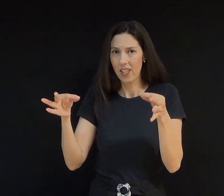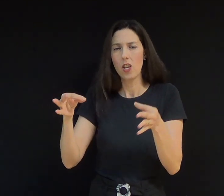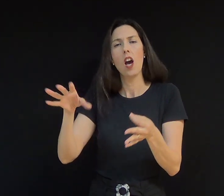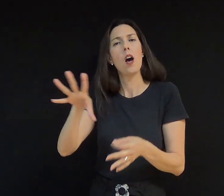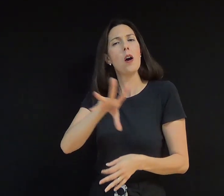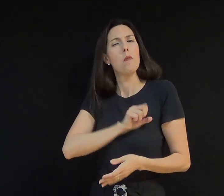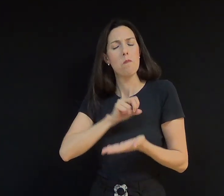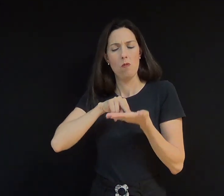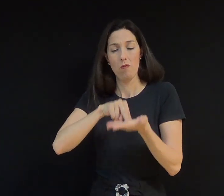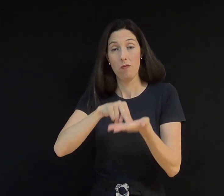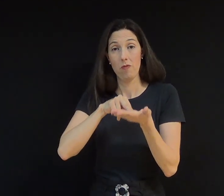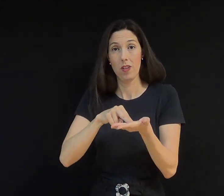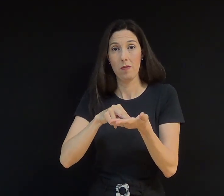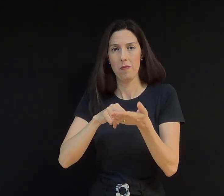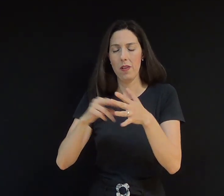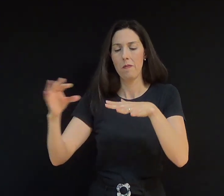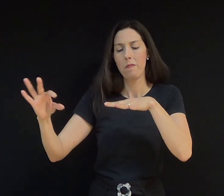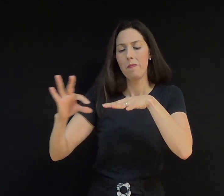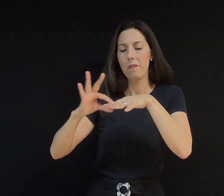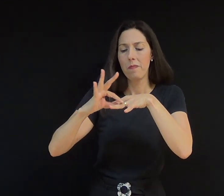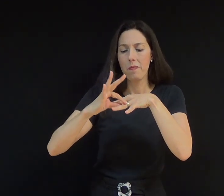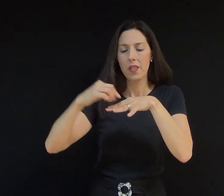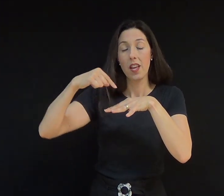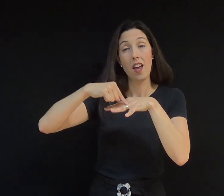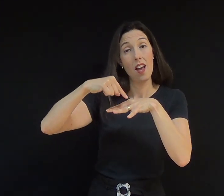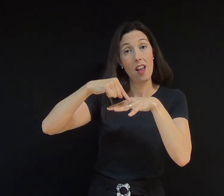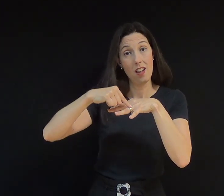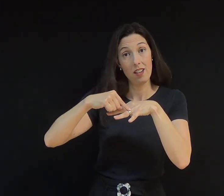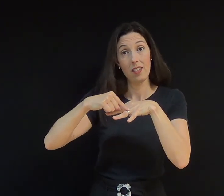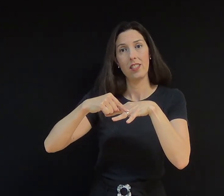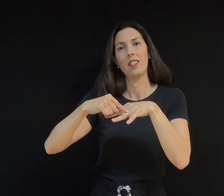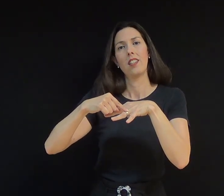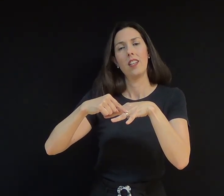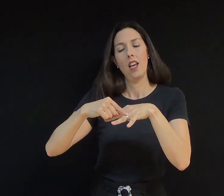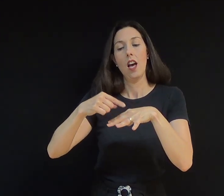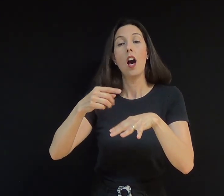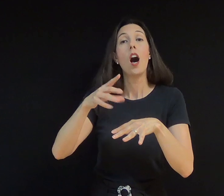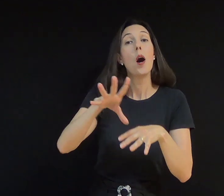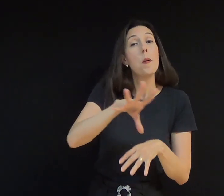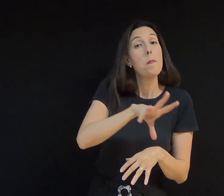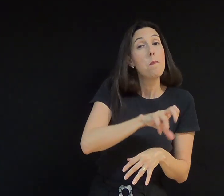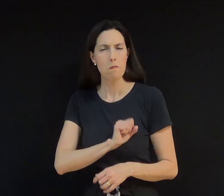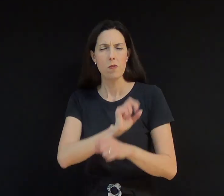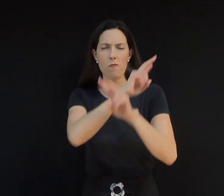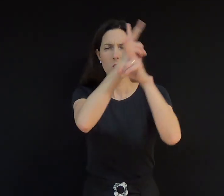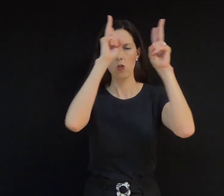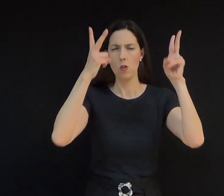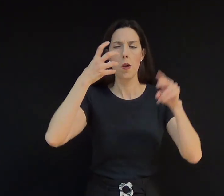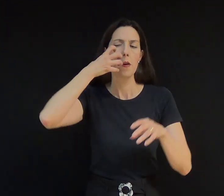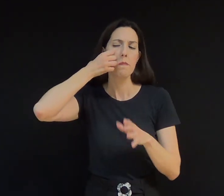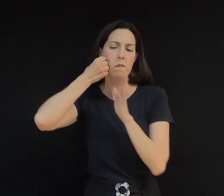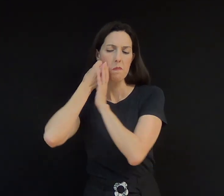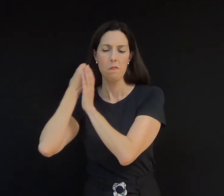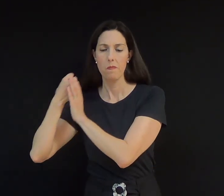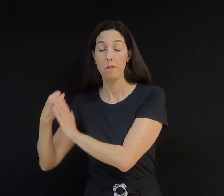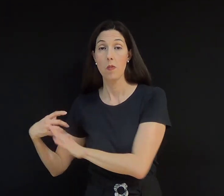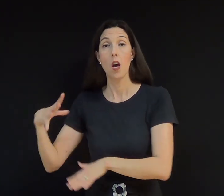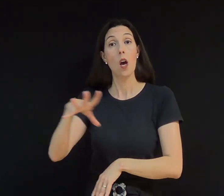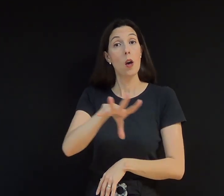esquerda, eu trago um lembrete. O amor vence a mágoa. O amor trouxe a restauração. O amor